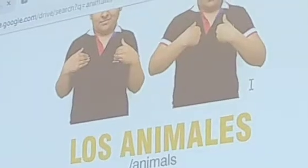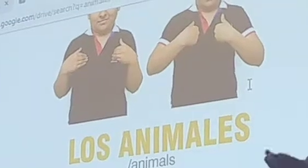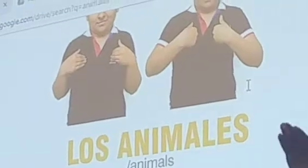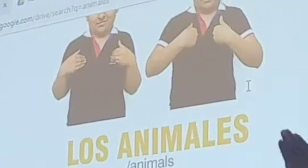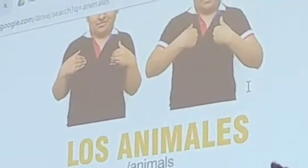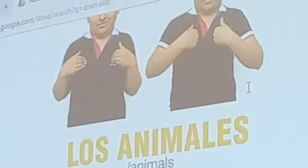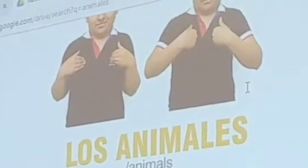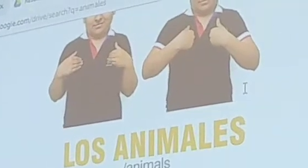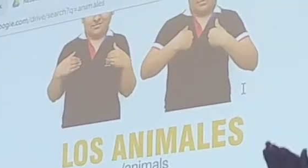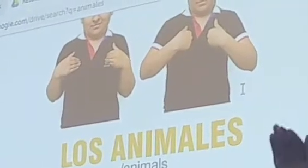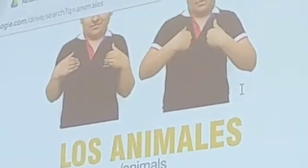El cabrilo